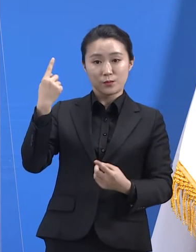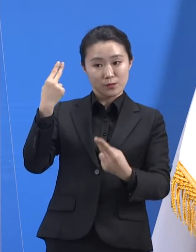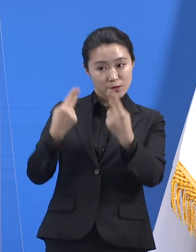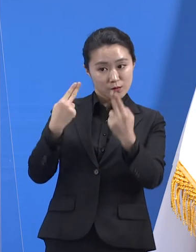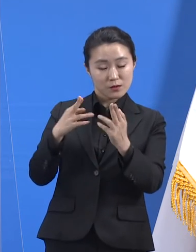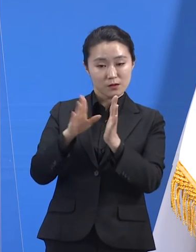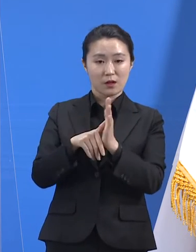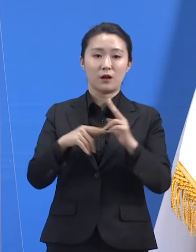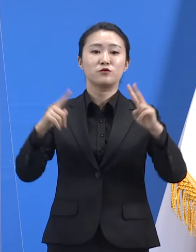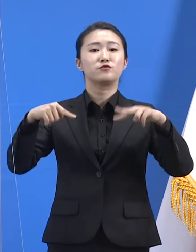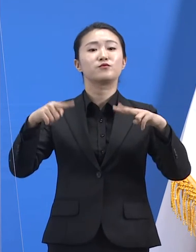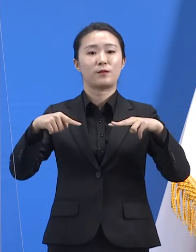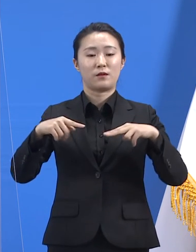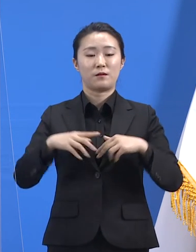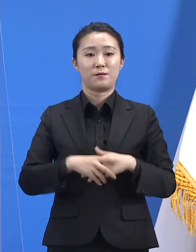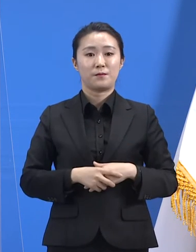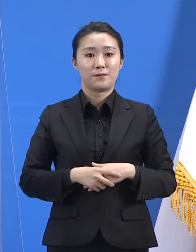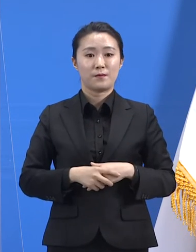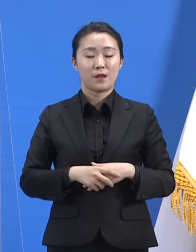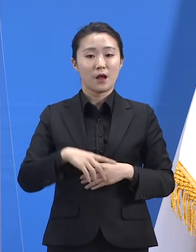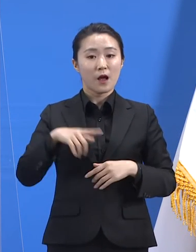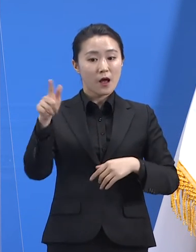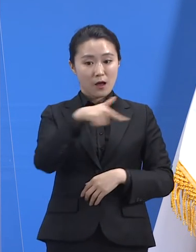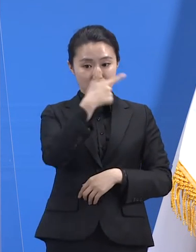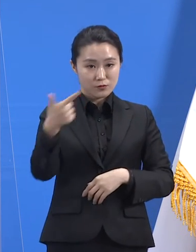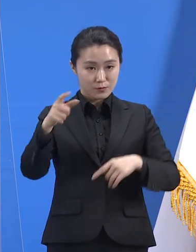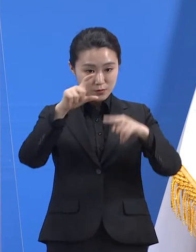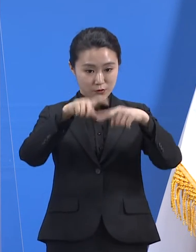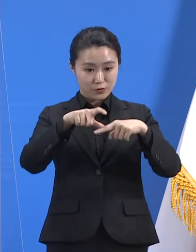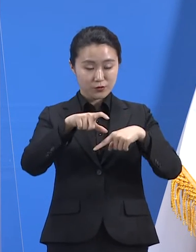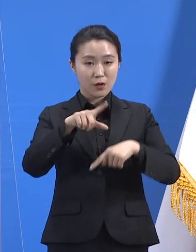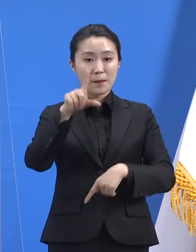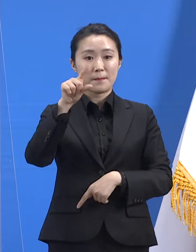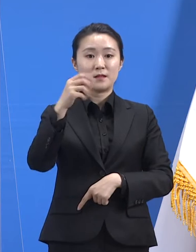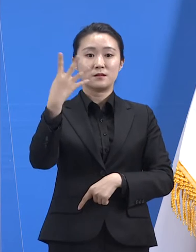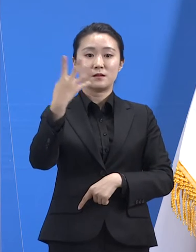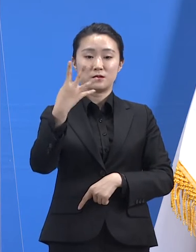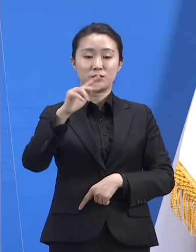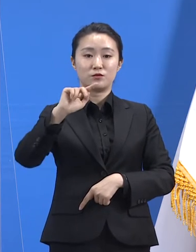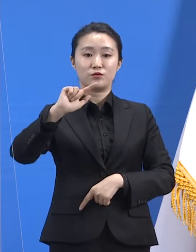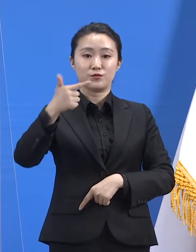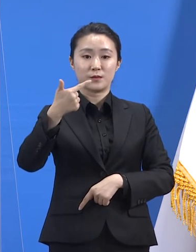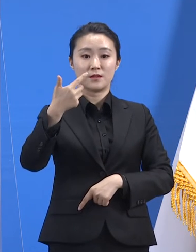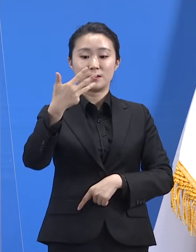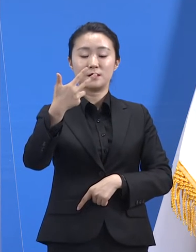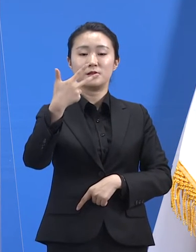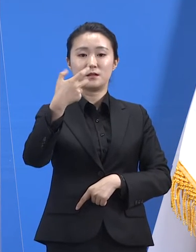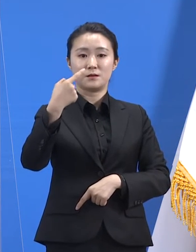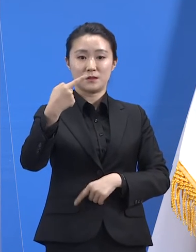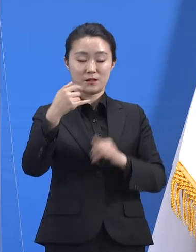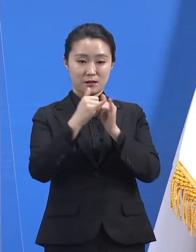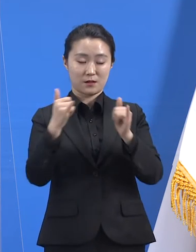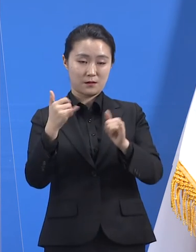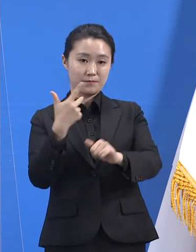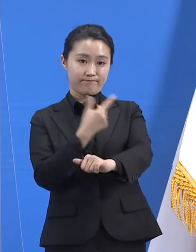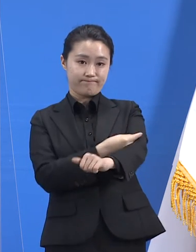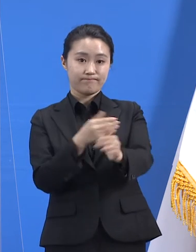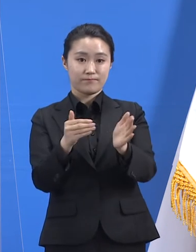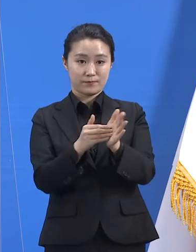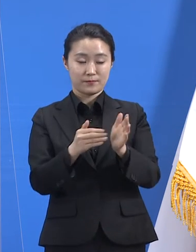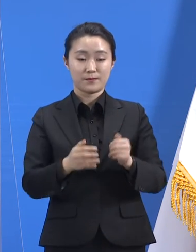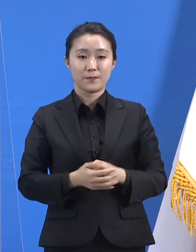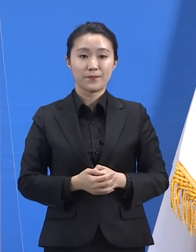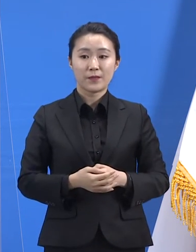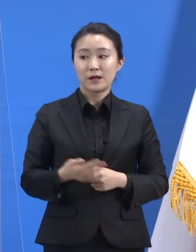있고 일평균으로 계산하면 14,671명을 접종하였습니다. 지난